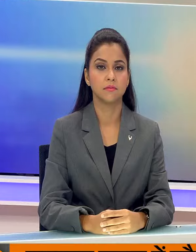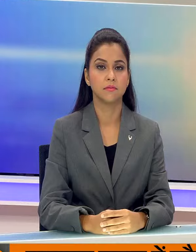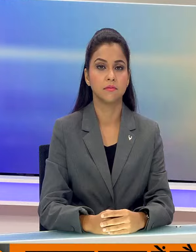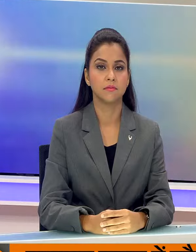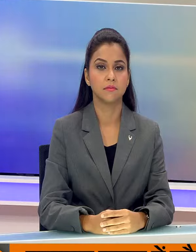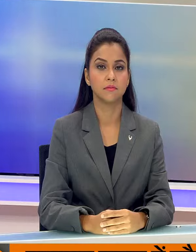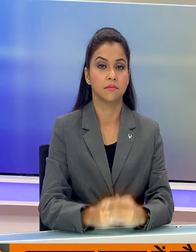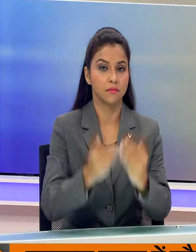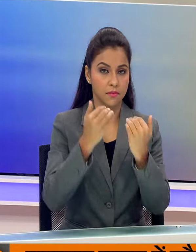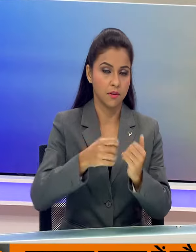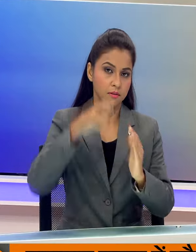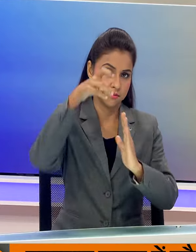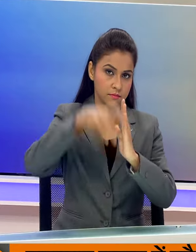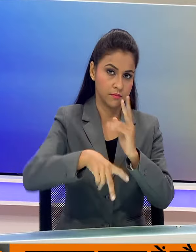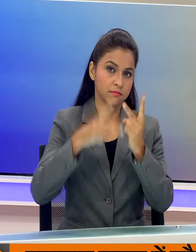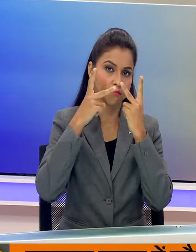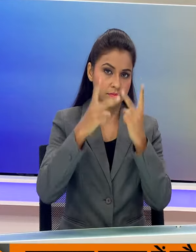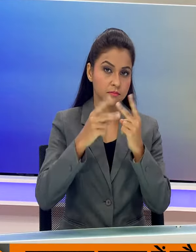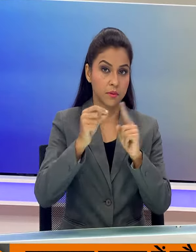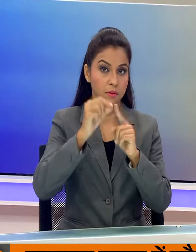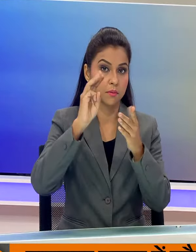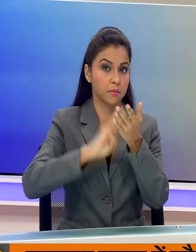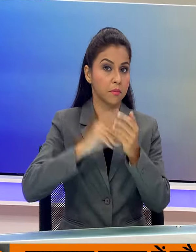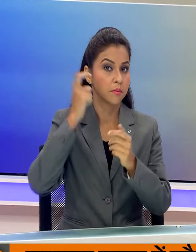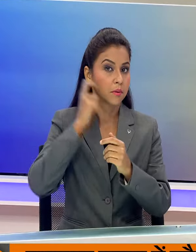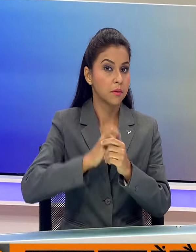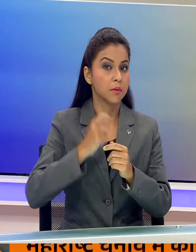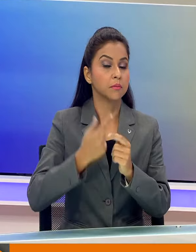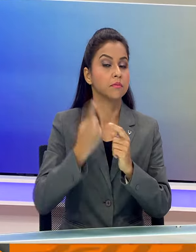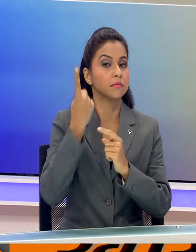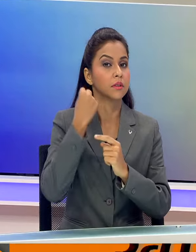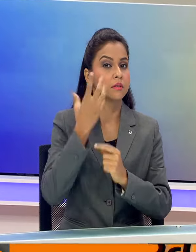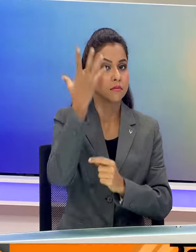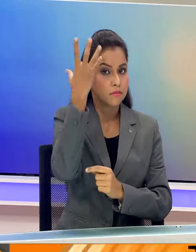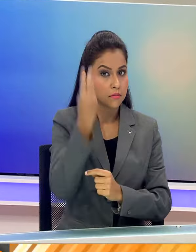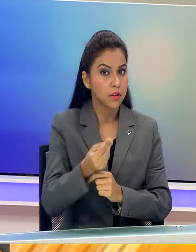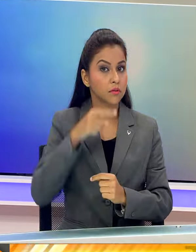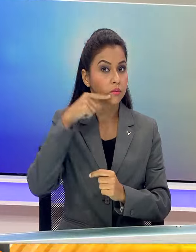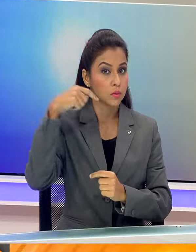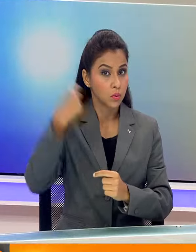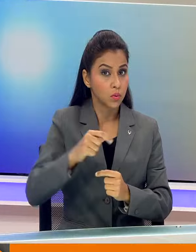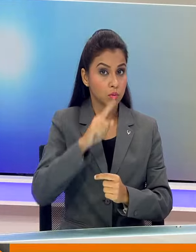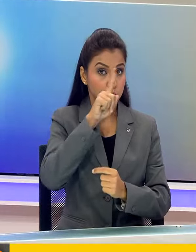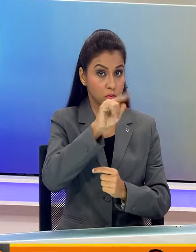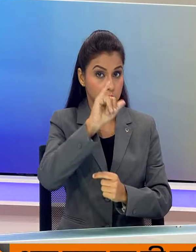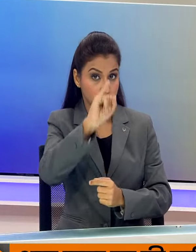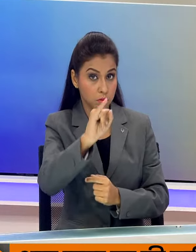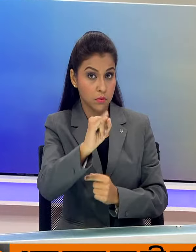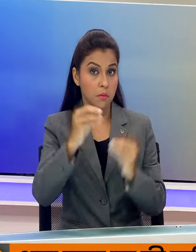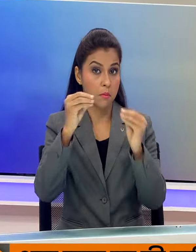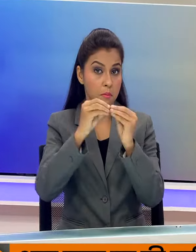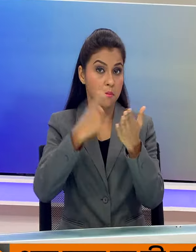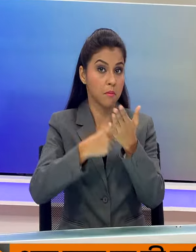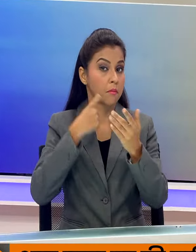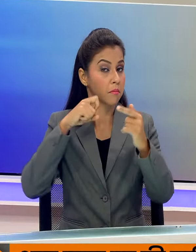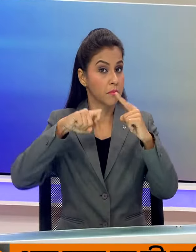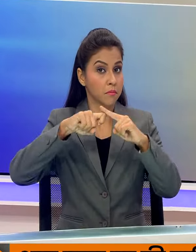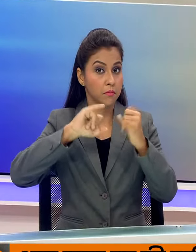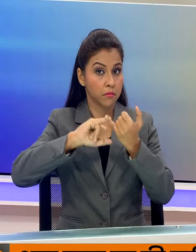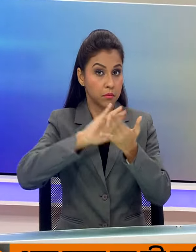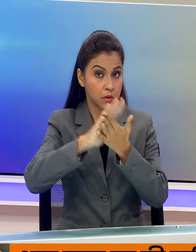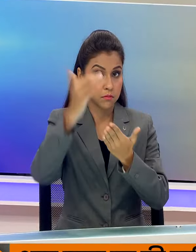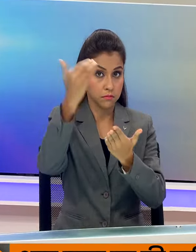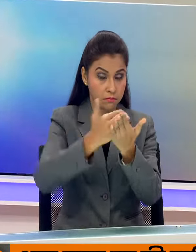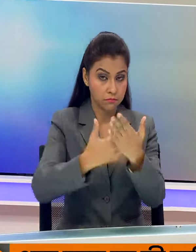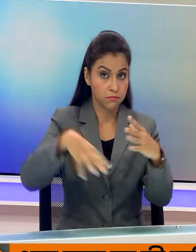अब खबरें विस्तार से प्रधान मंत्री नरेंद्र मोदी कल रात रूस में 16 ब्रिक्सर शिखर सम्मेलन में भाग